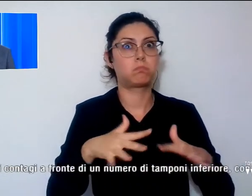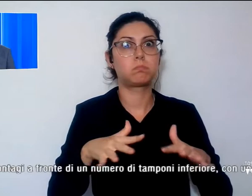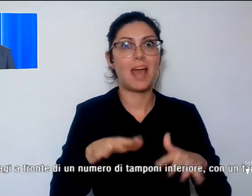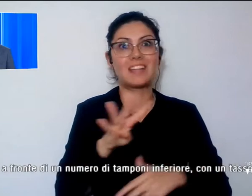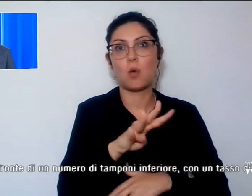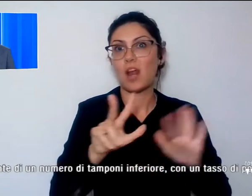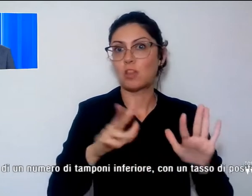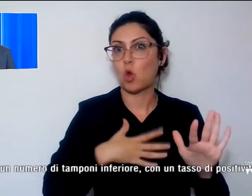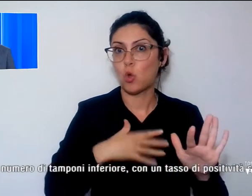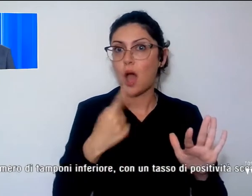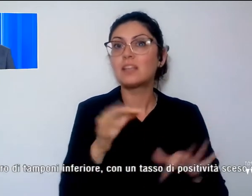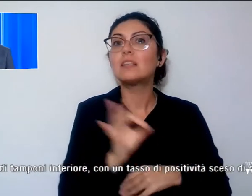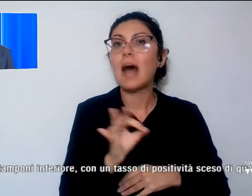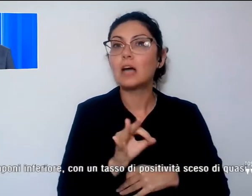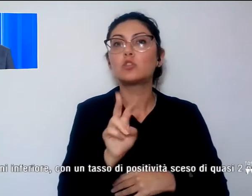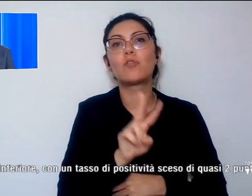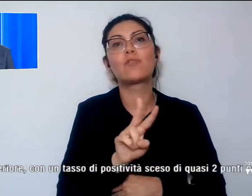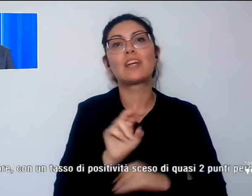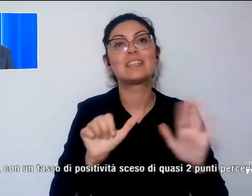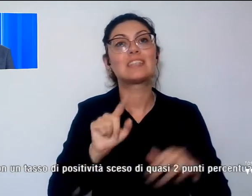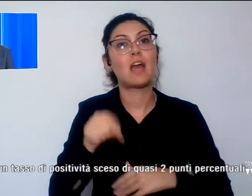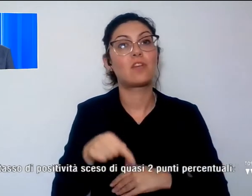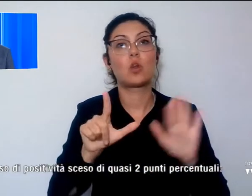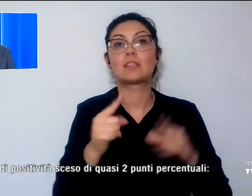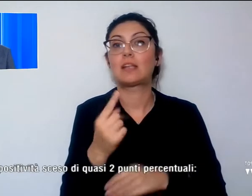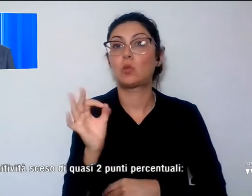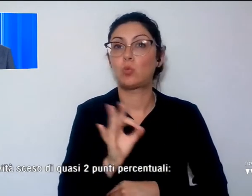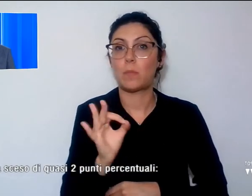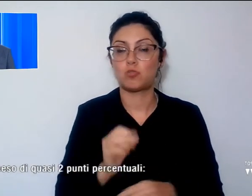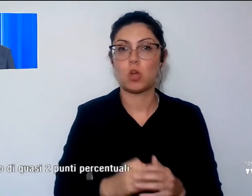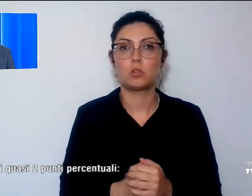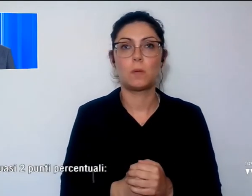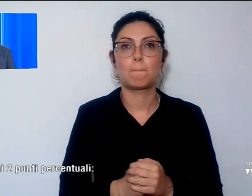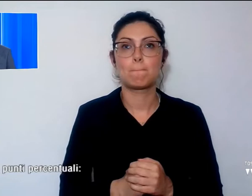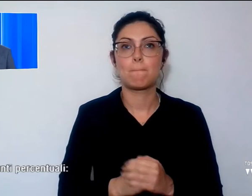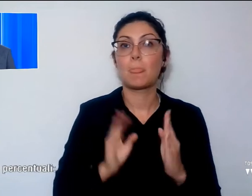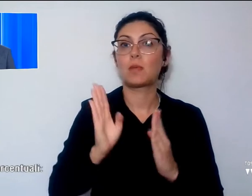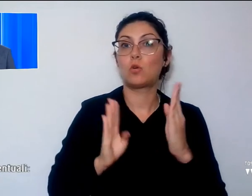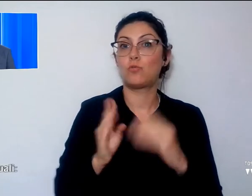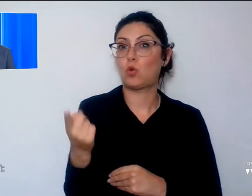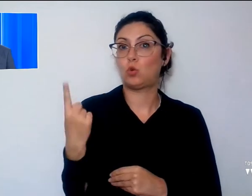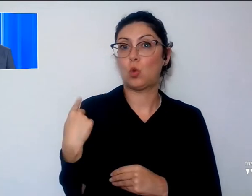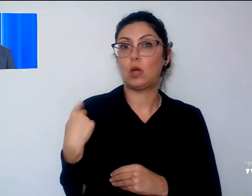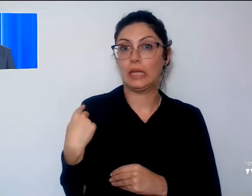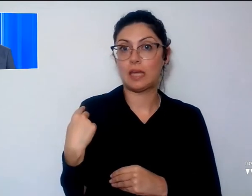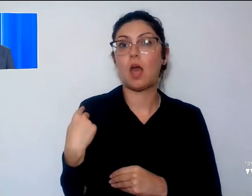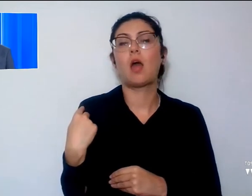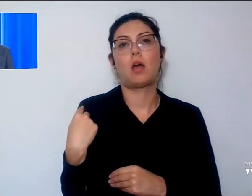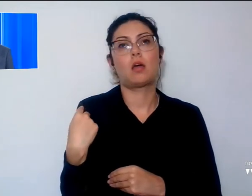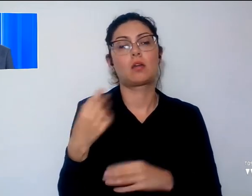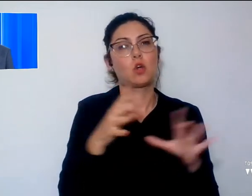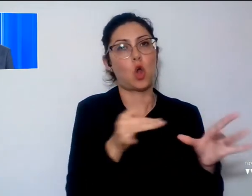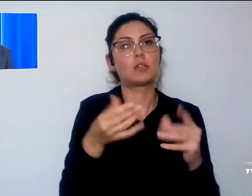anni, è al 26,71%. Rispetto a ieri sono in calo i contagi